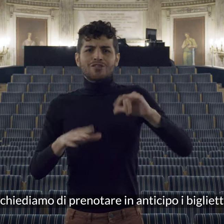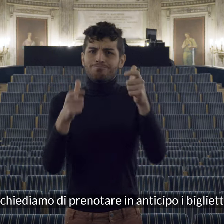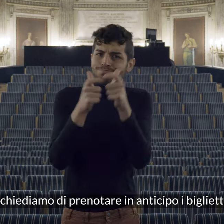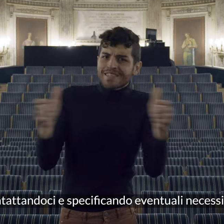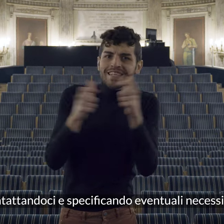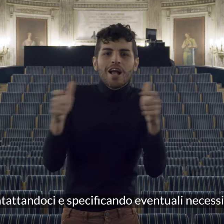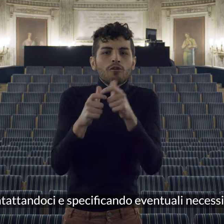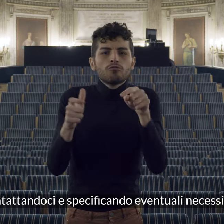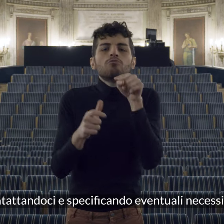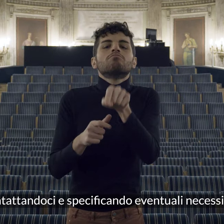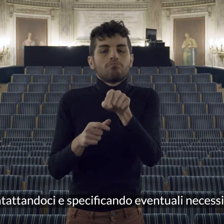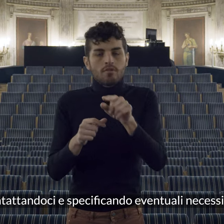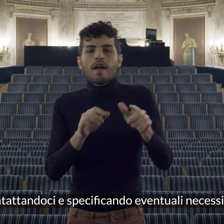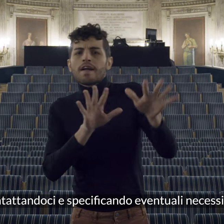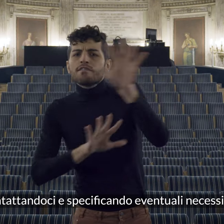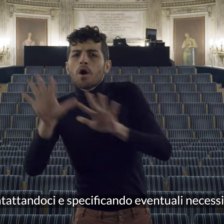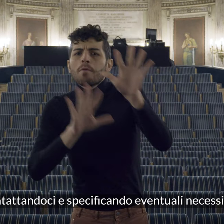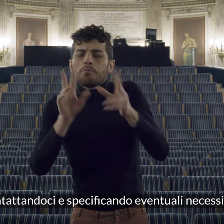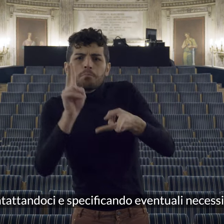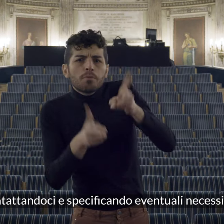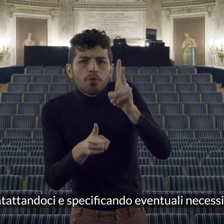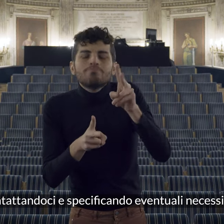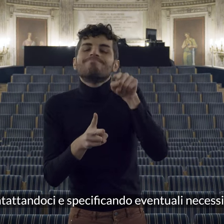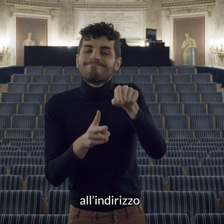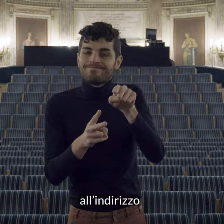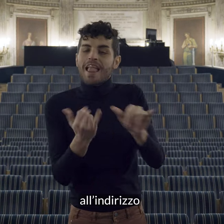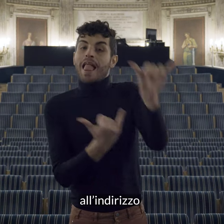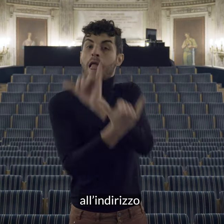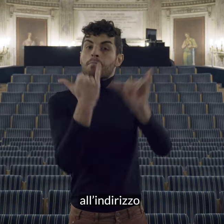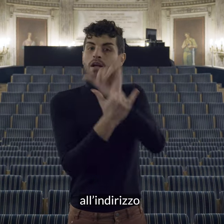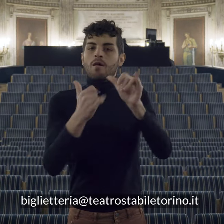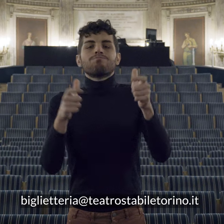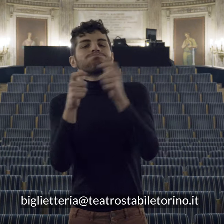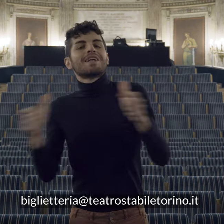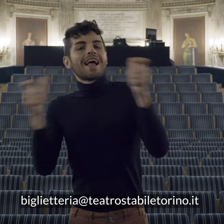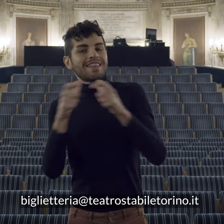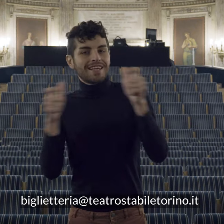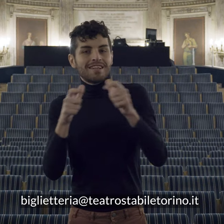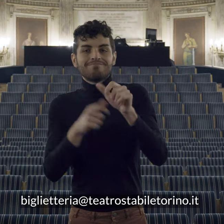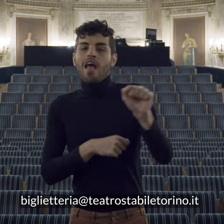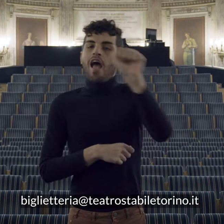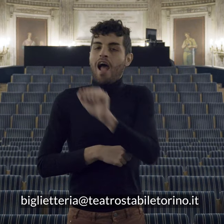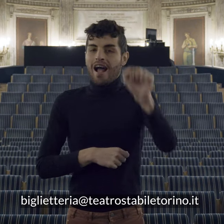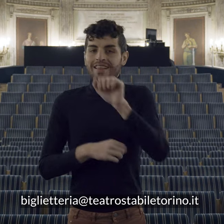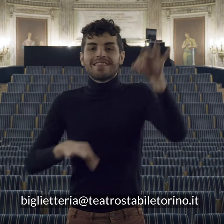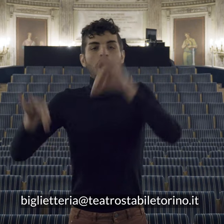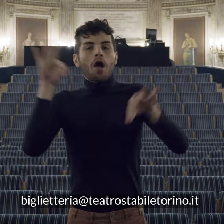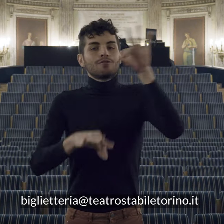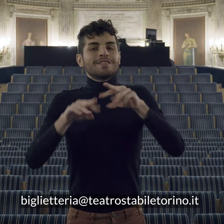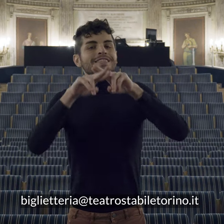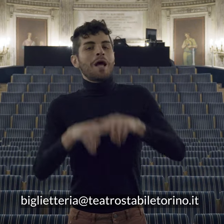contattandoci e specificando eventuali necessità all'indirizzo biglietteria chiocciola teatro stabile